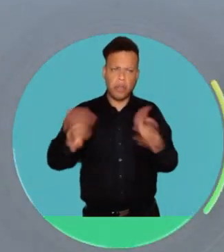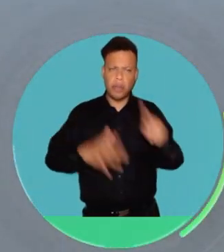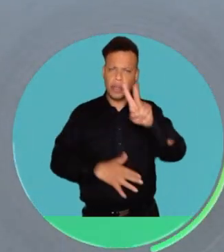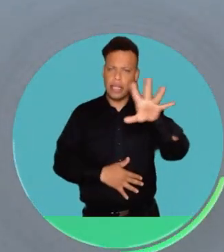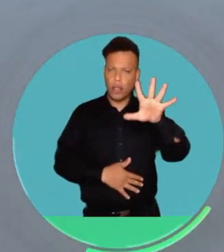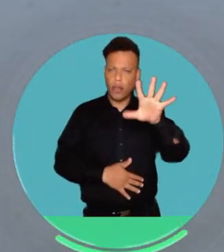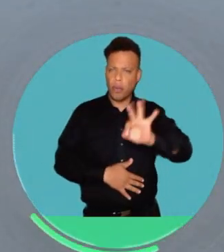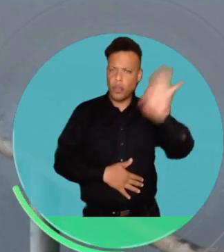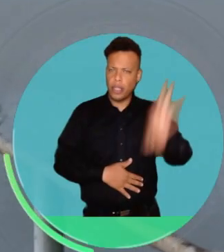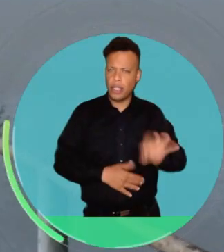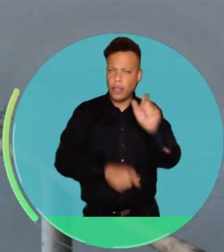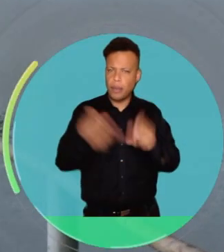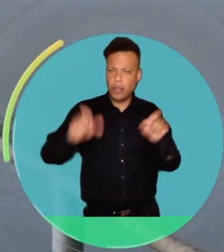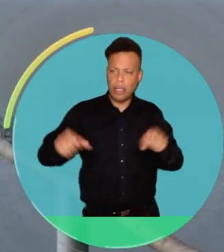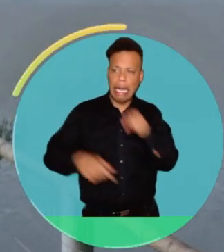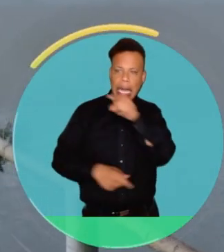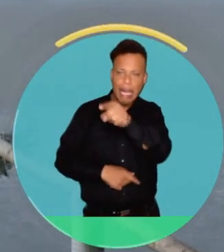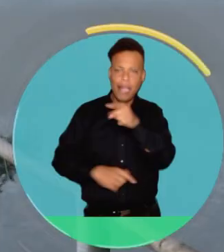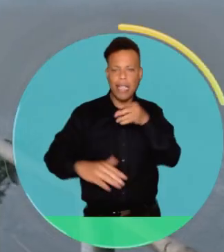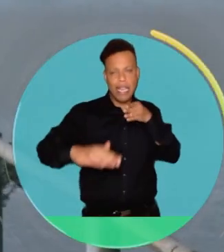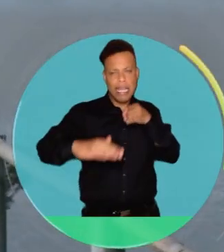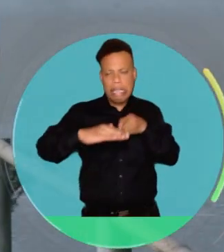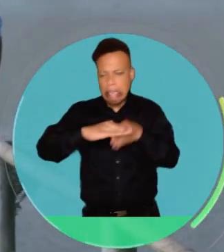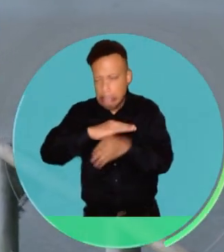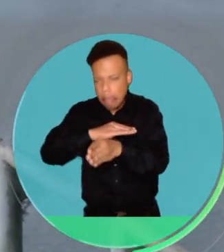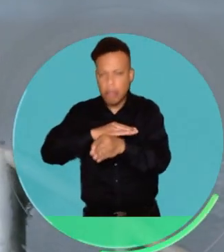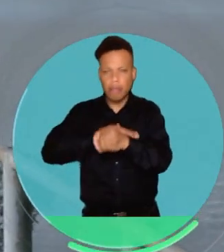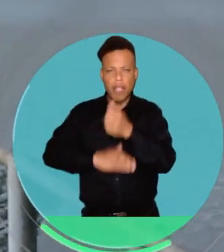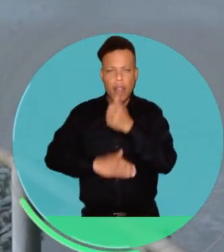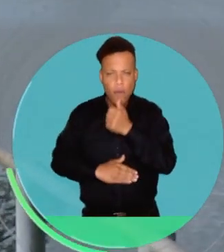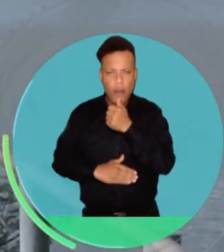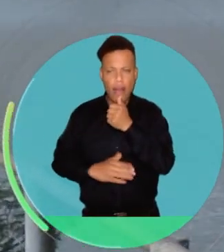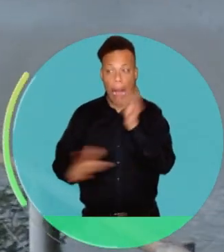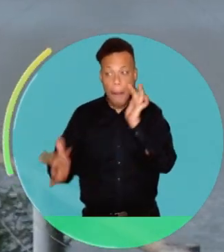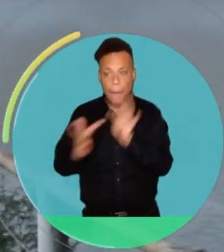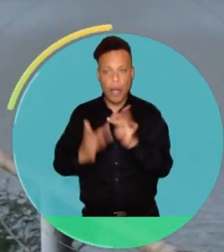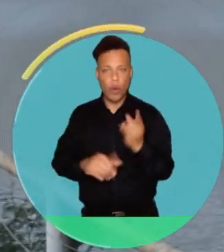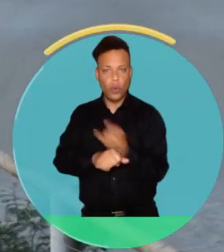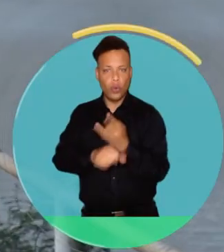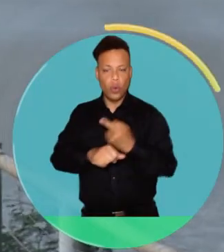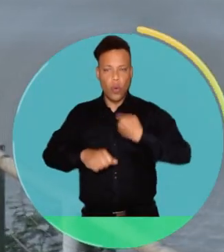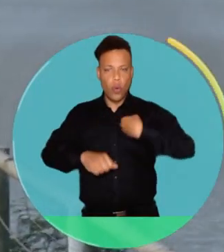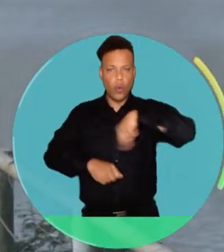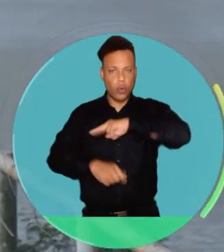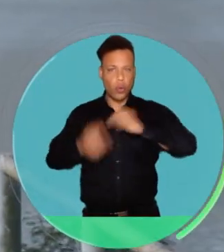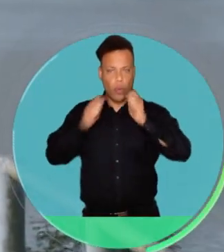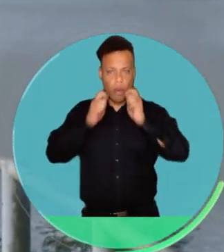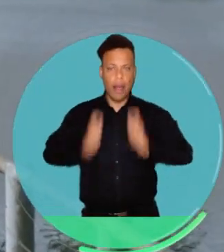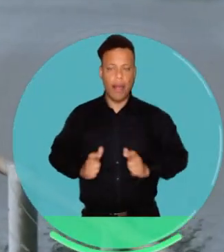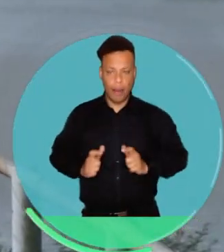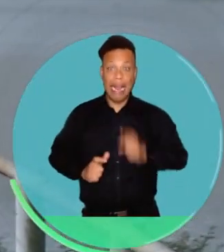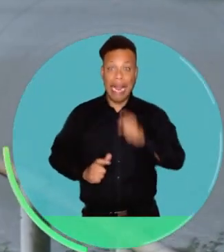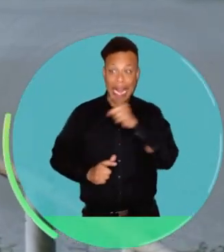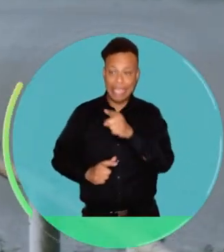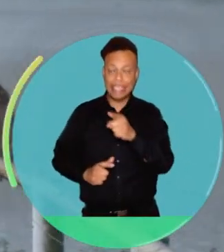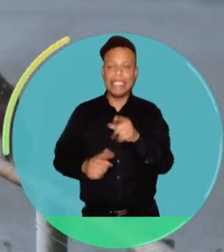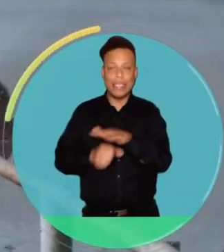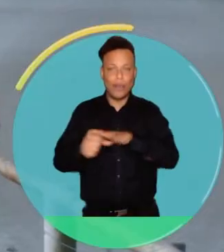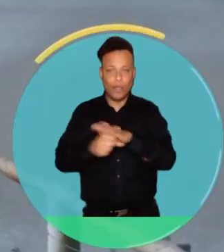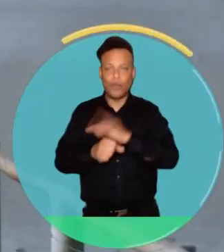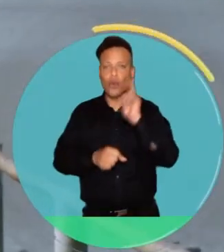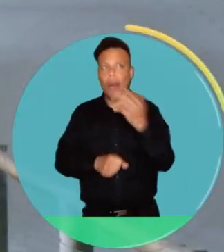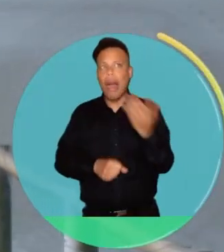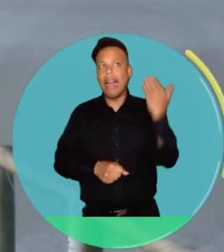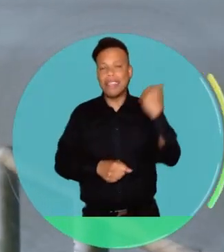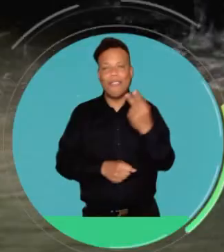más del 25% de la población, tienen acceso inadecuado al agua potable, por lo que el sacrificio actual